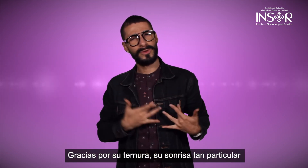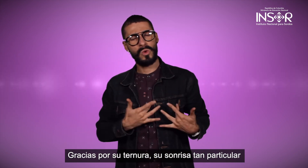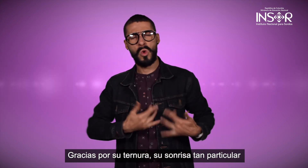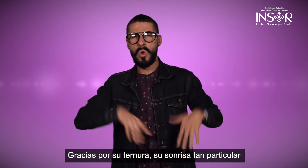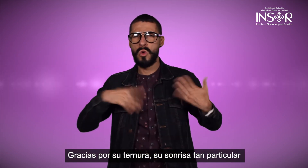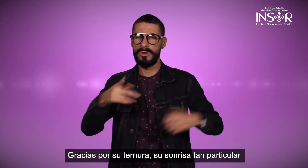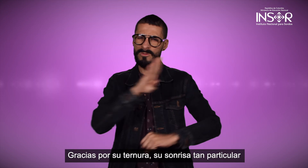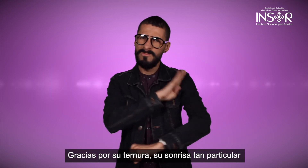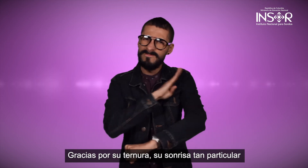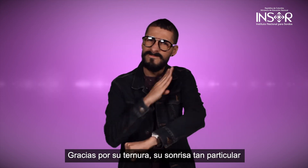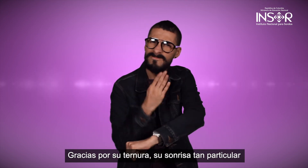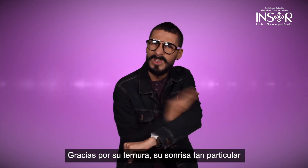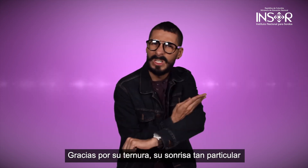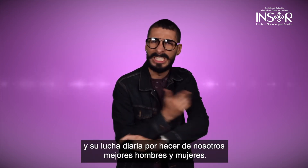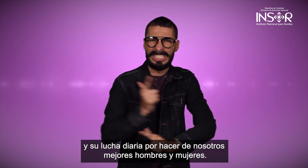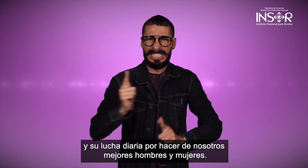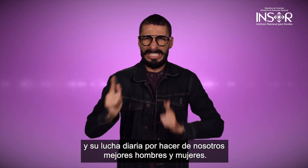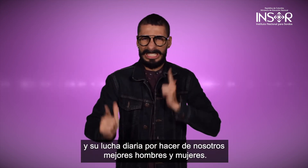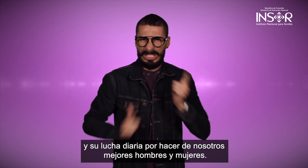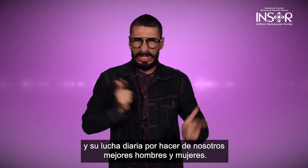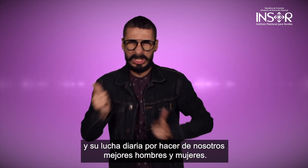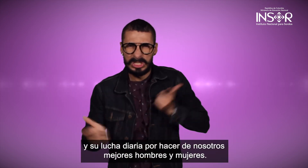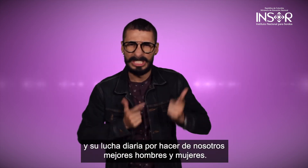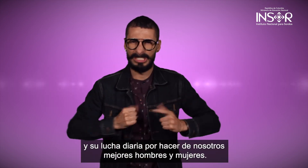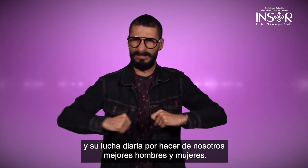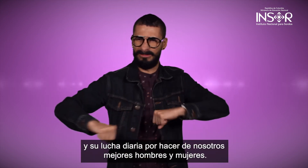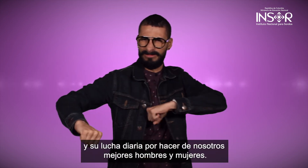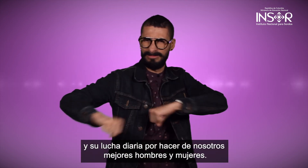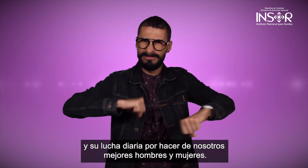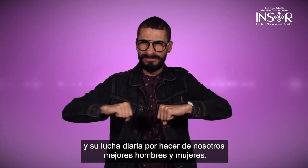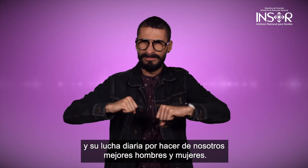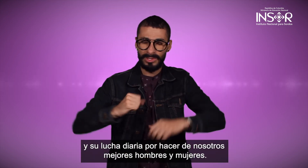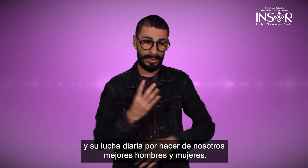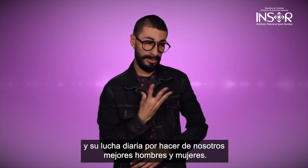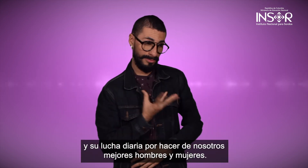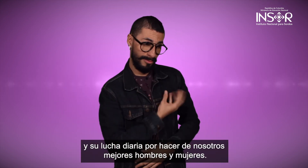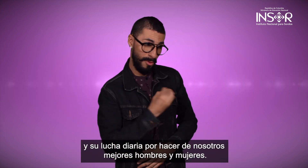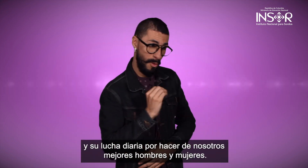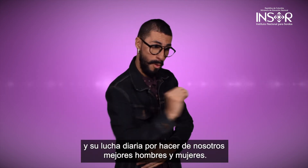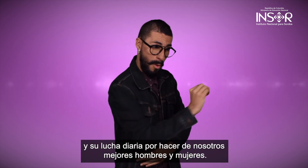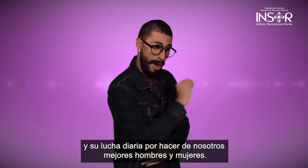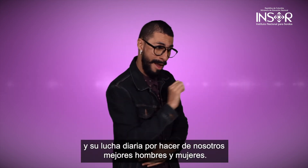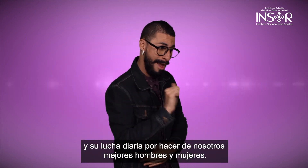su sonrisa tan particular y su lucha diaria por hacer de nosotros mejores hombres y mujeres